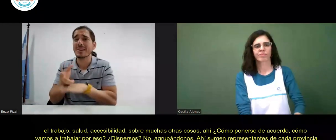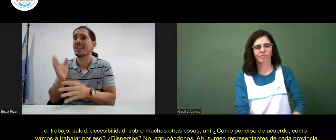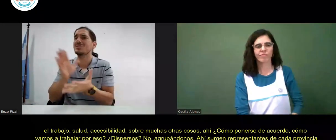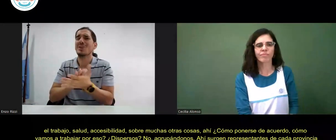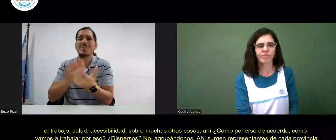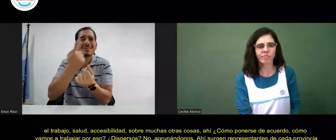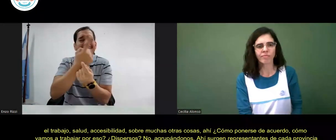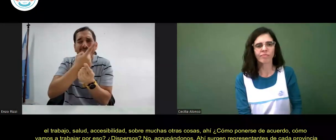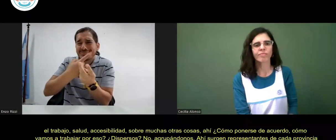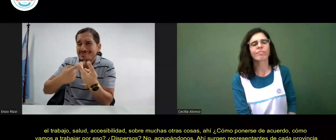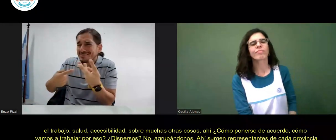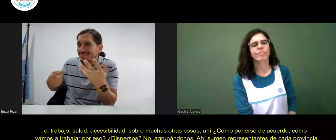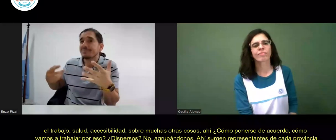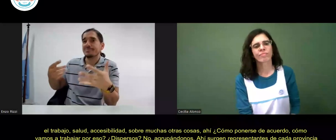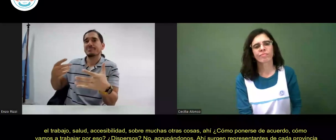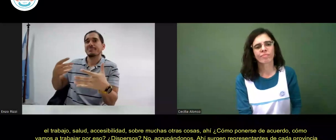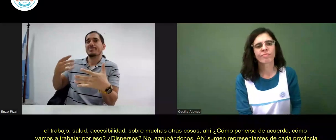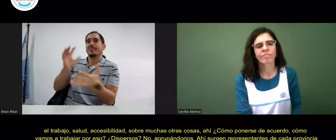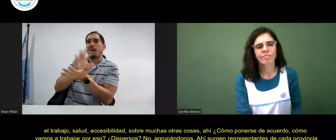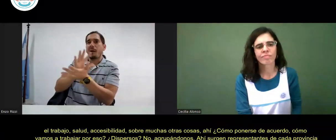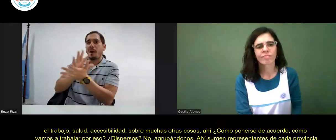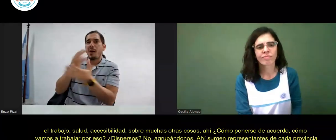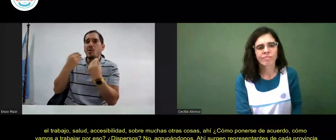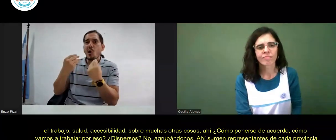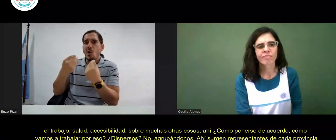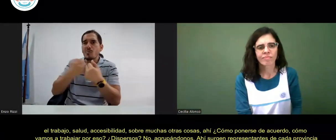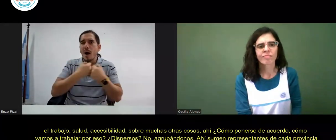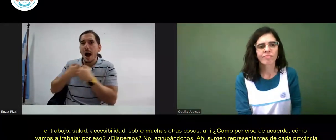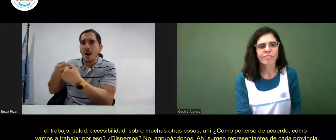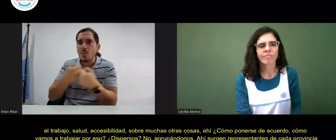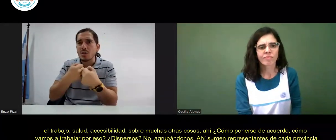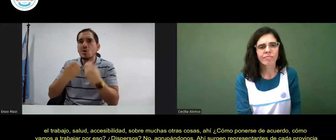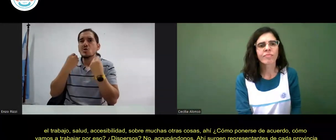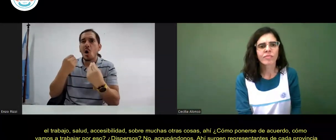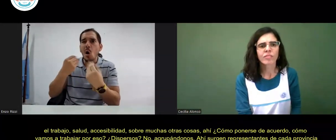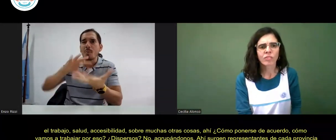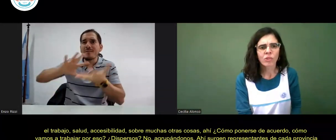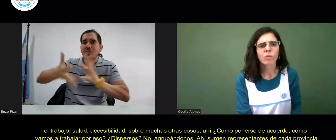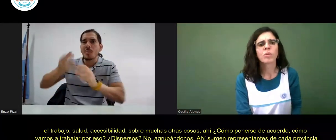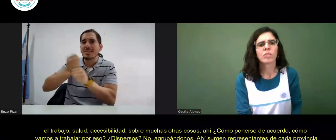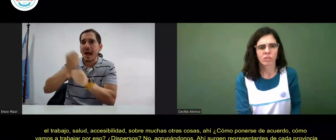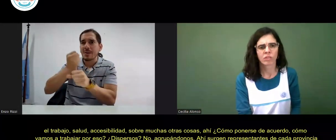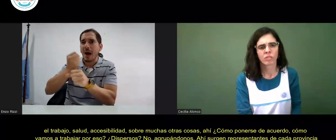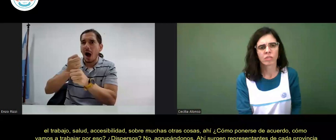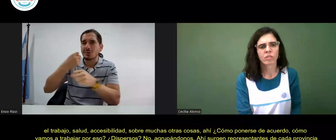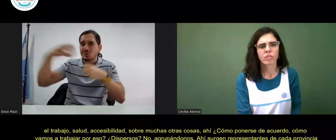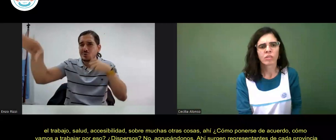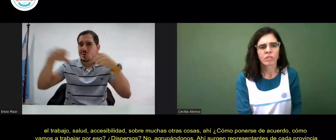sobre muchas otras cosas, ahí, ¿cómo ponerse de acuerdo? ¿Cómo vamos a trabajar por eso?